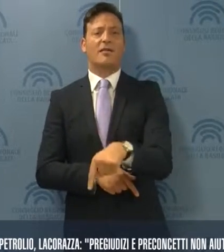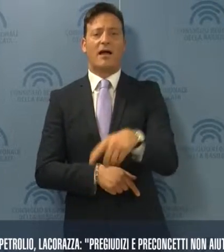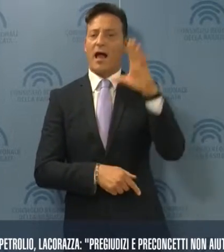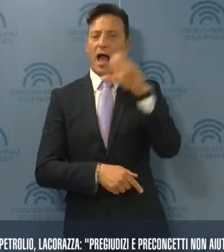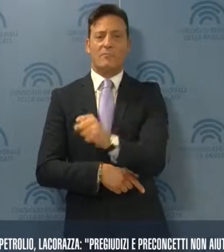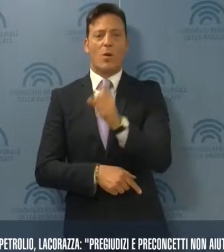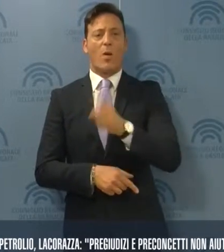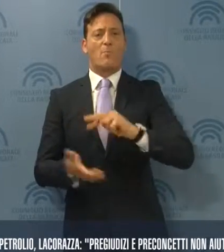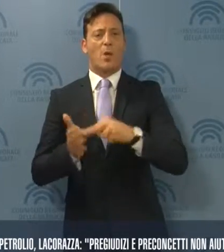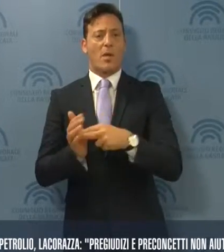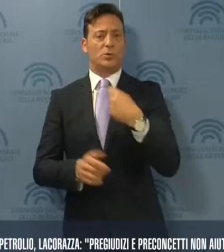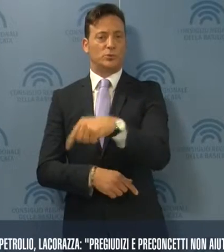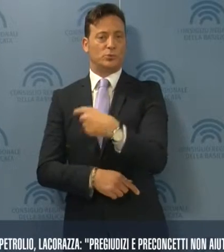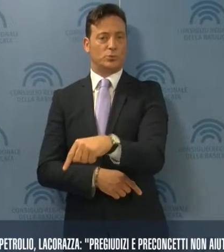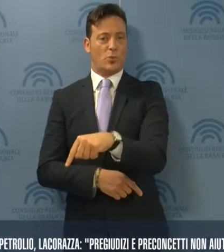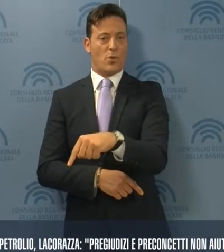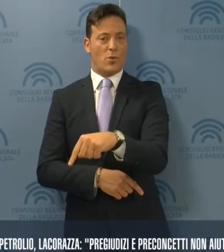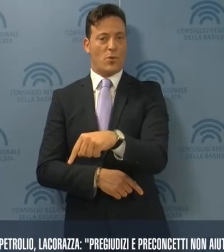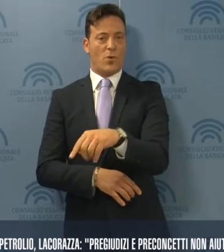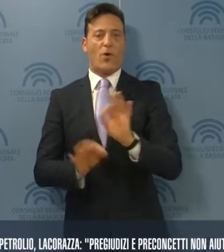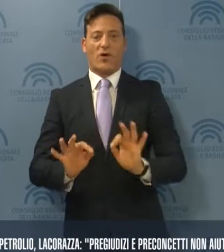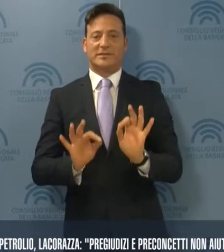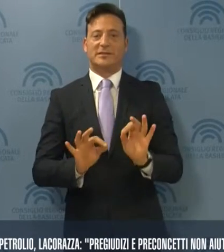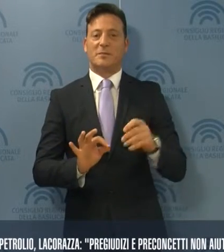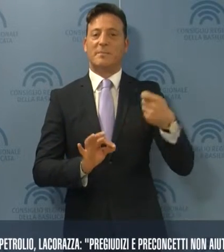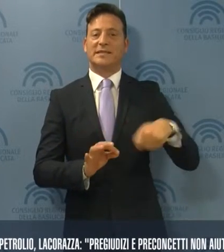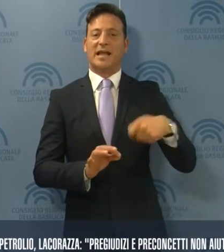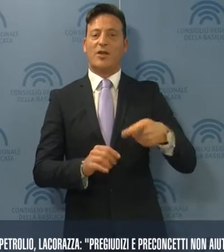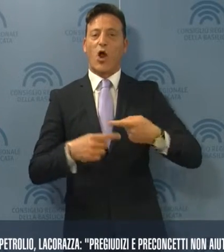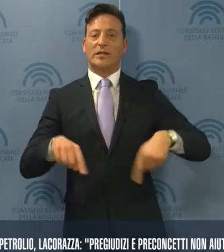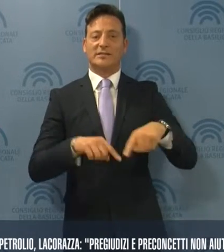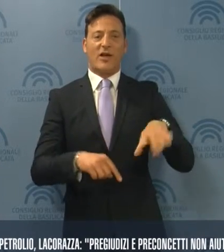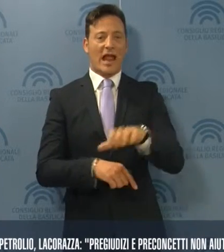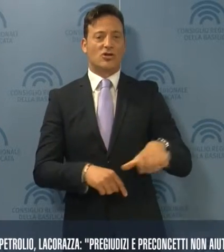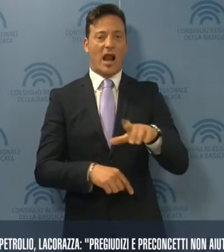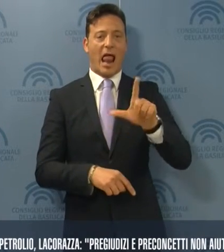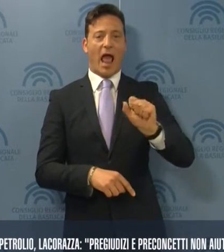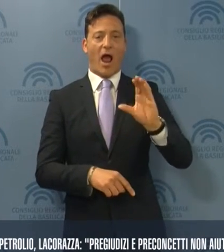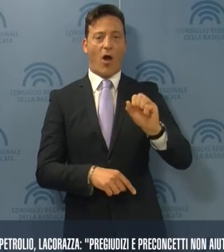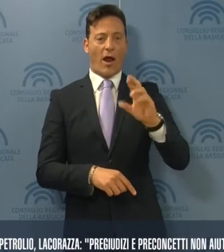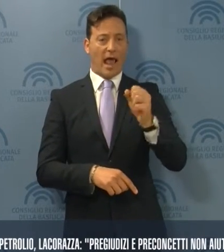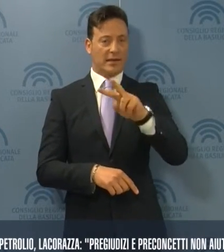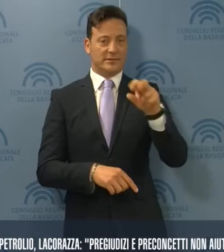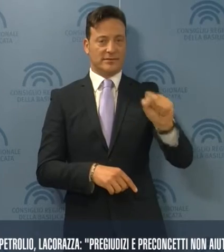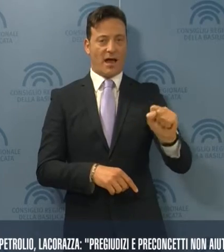e i suoi problemi. Così, il Presidente del Consiglio regionale, La Corazza, in merito a